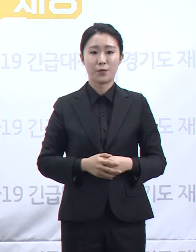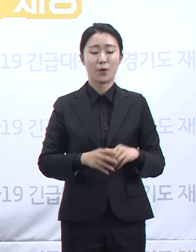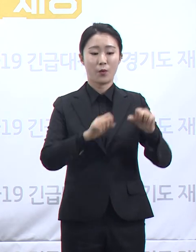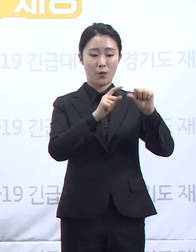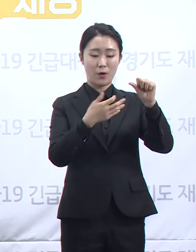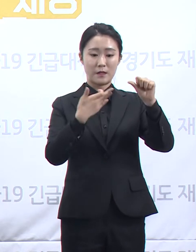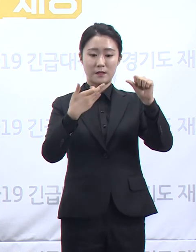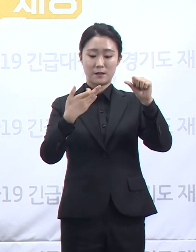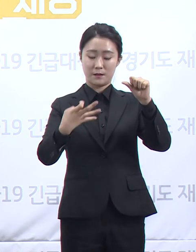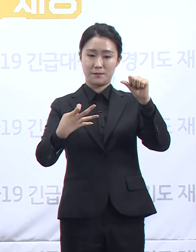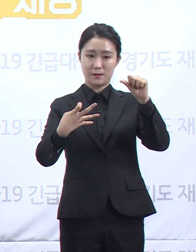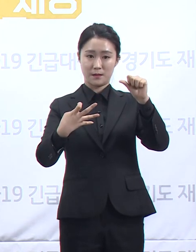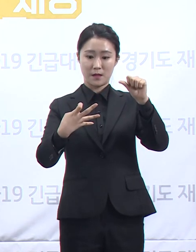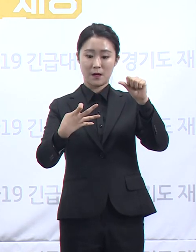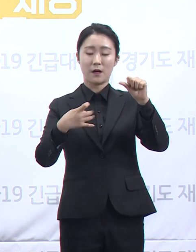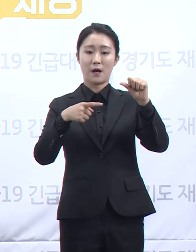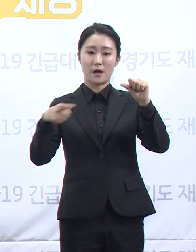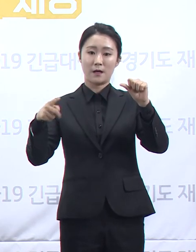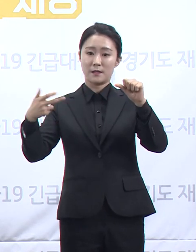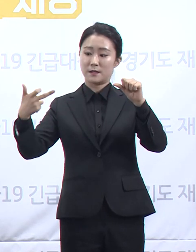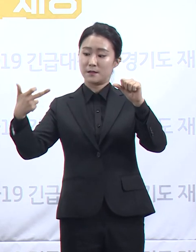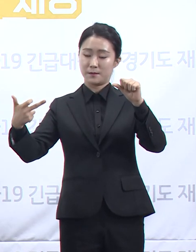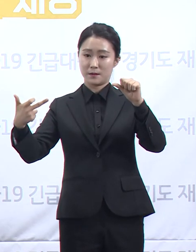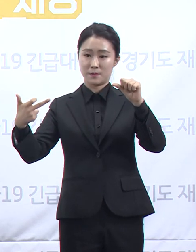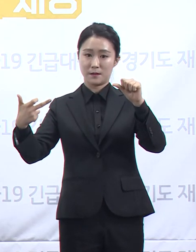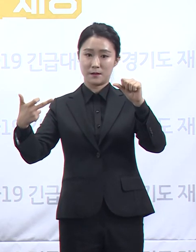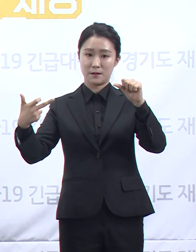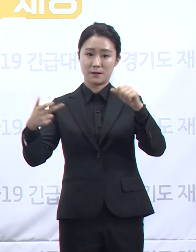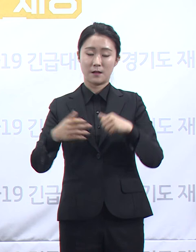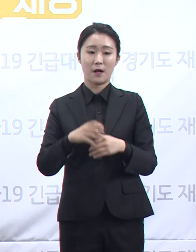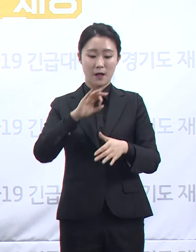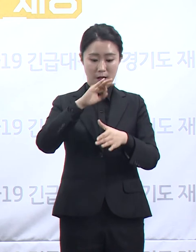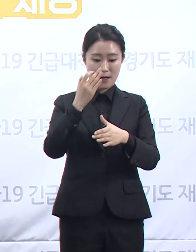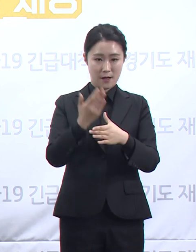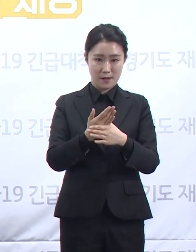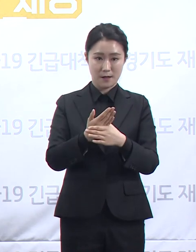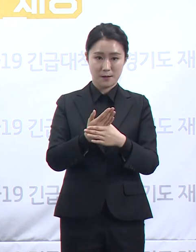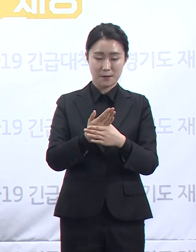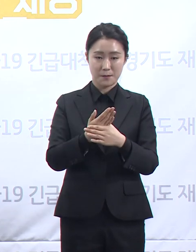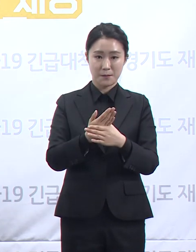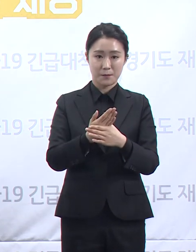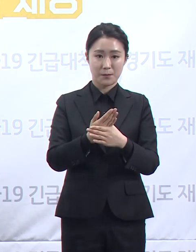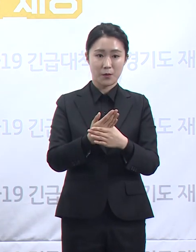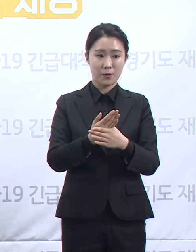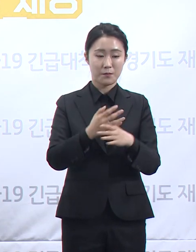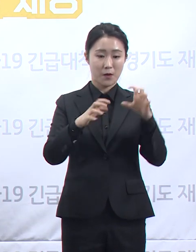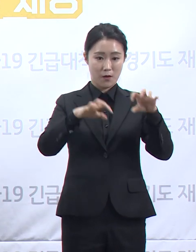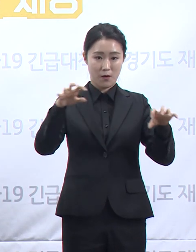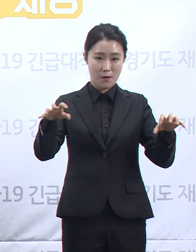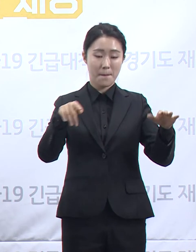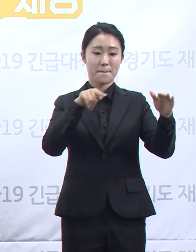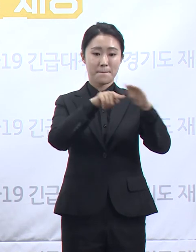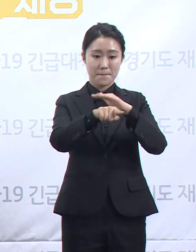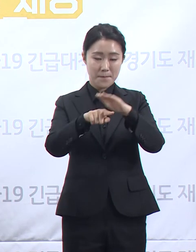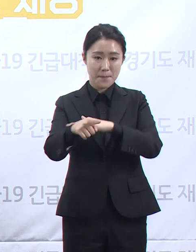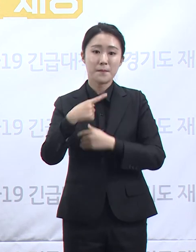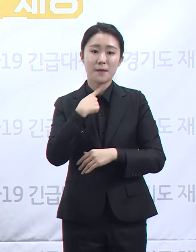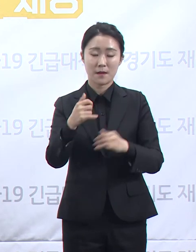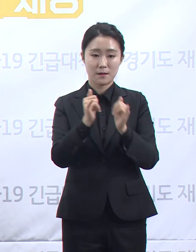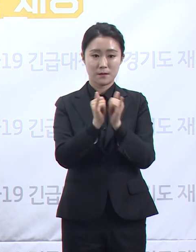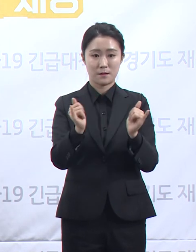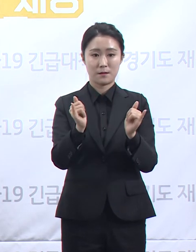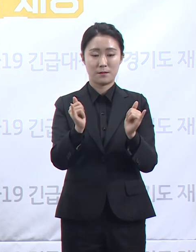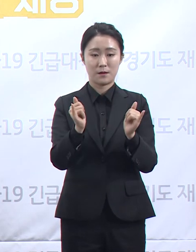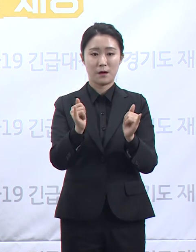14일, 15일, 17일 안양 만안구의 자쿠아 해당 날짜에 위의 장소를 확진자와 동일한 시간대에 방문하신 분들은